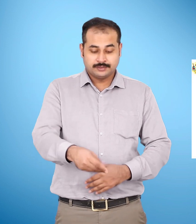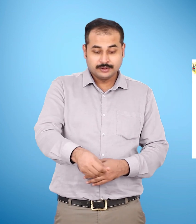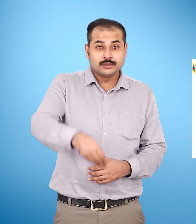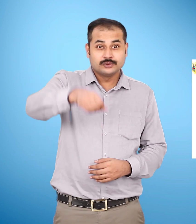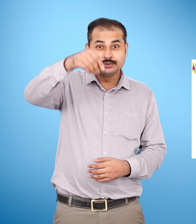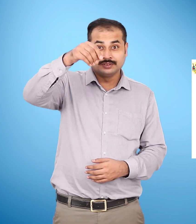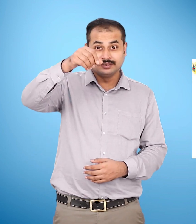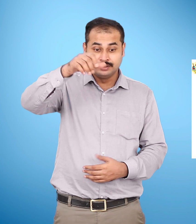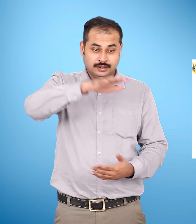रेगिस्तान